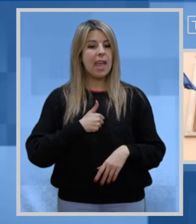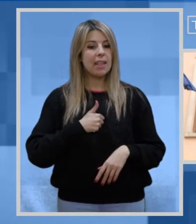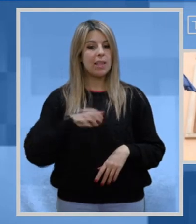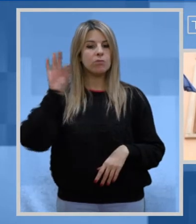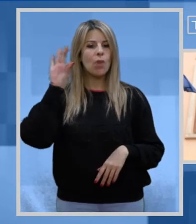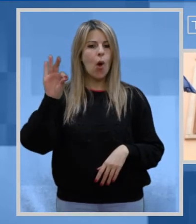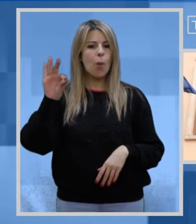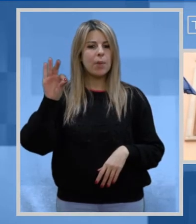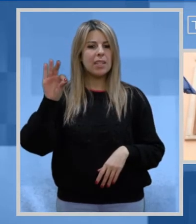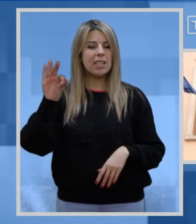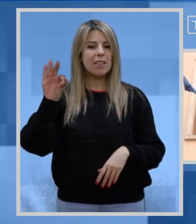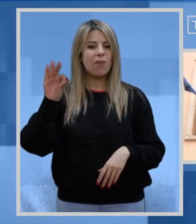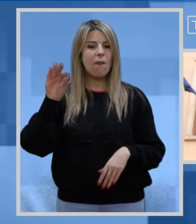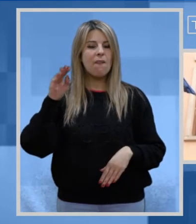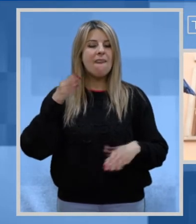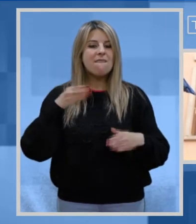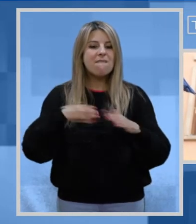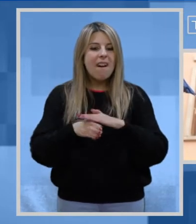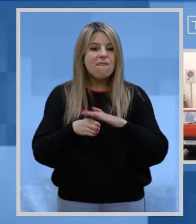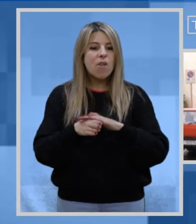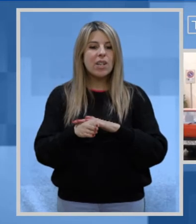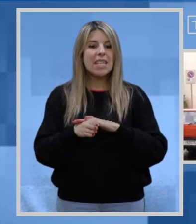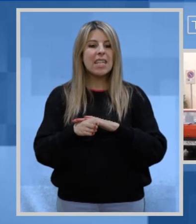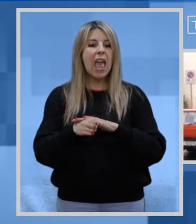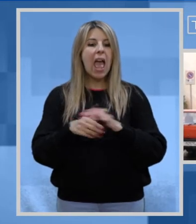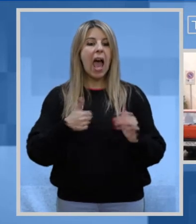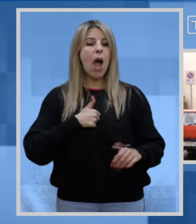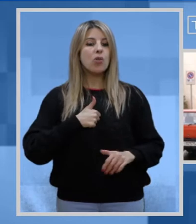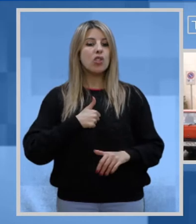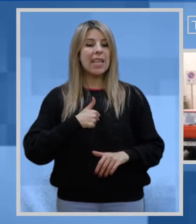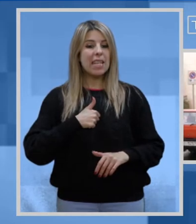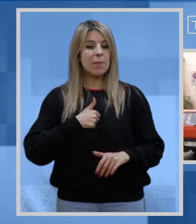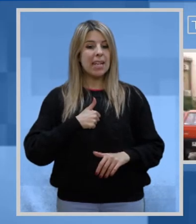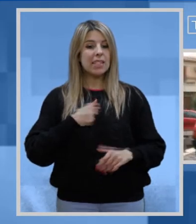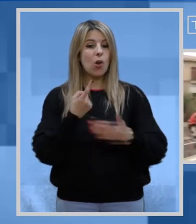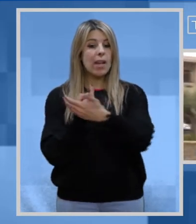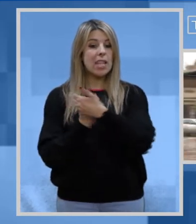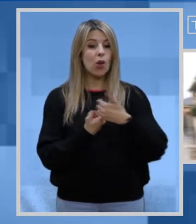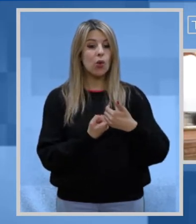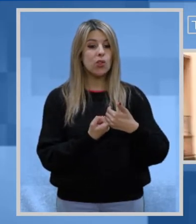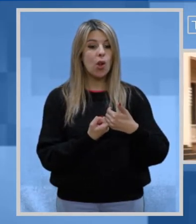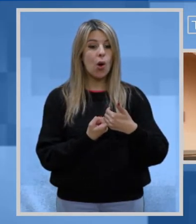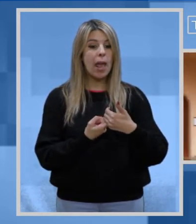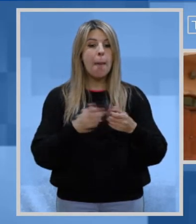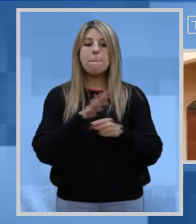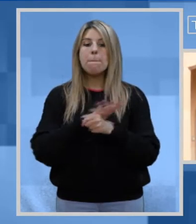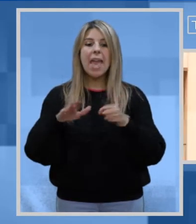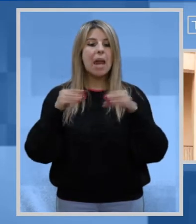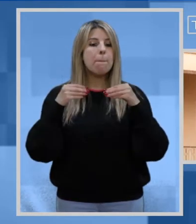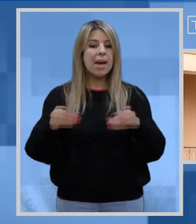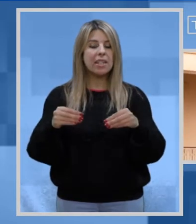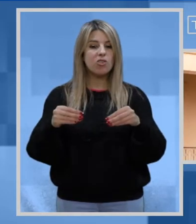L'obiettivo è quello di favorire l'autodeterminazione l'inclusione e la piena